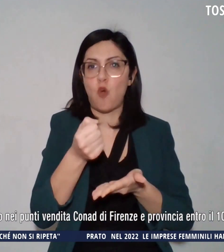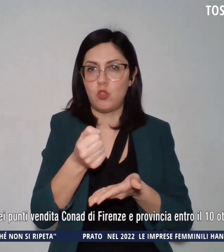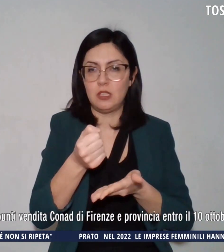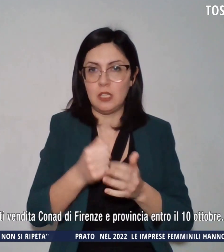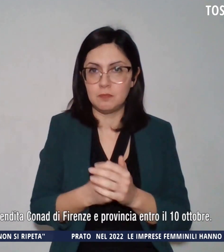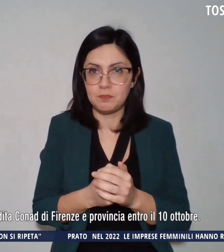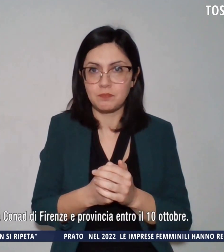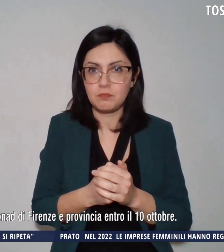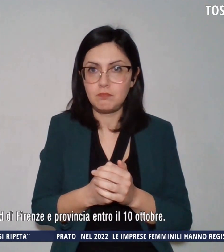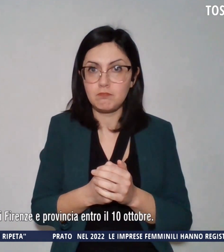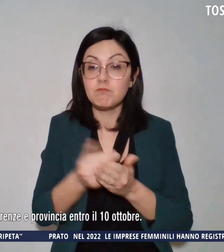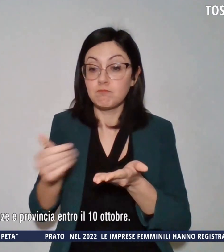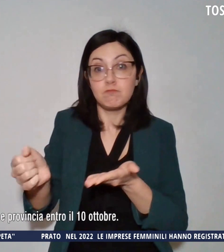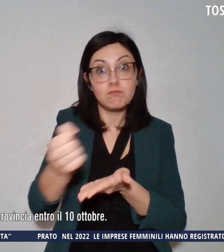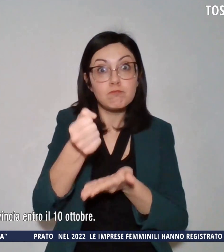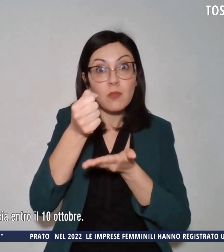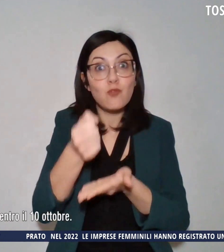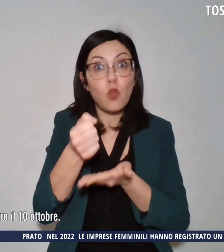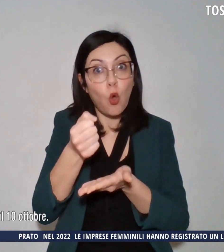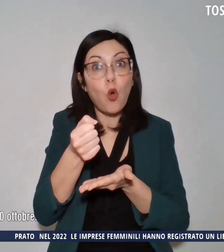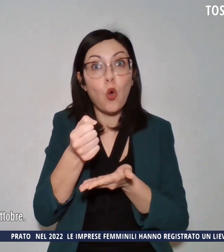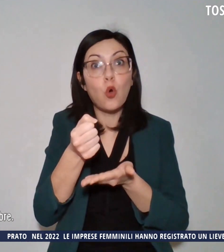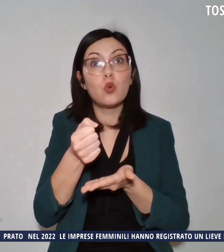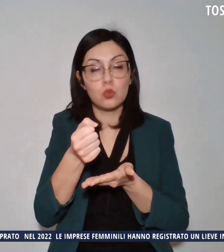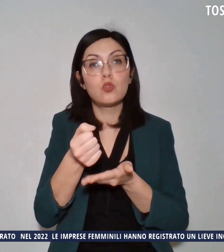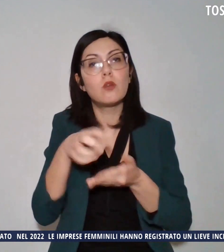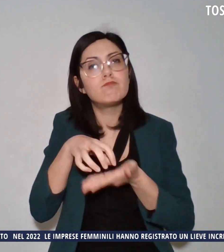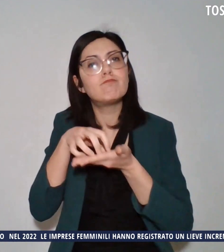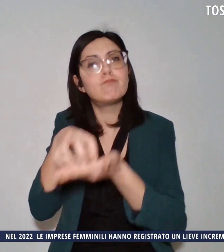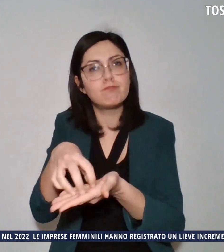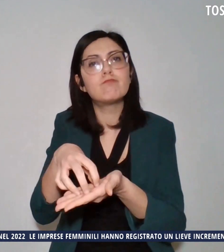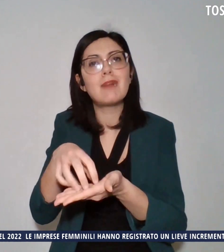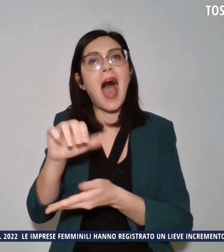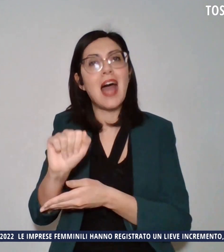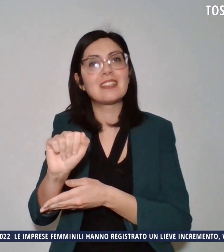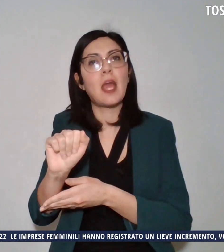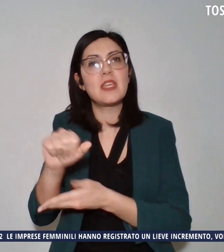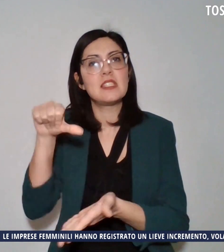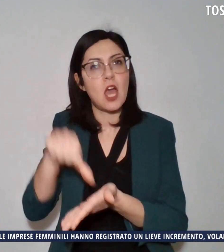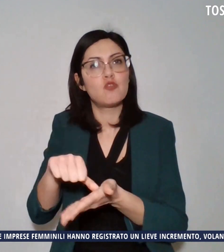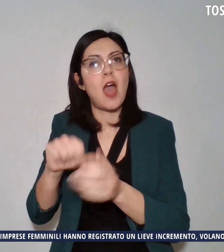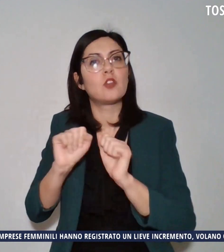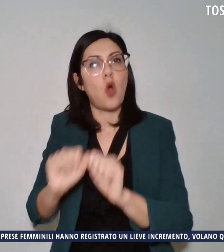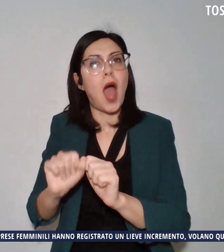'intero ricavato sarà devoluto ad Artemisia Centro Antiviolenzia,